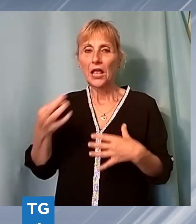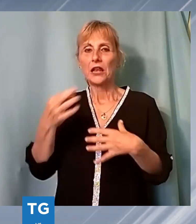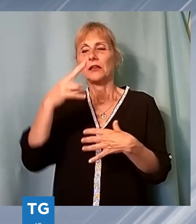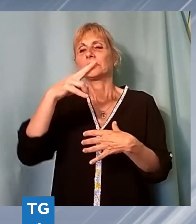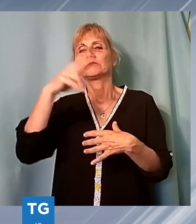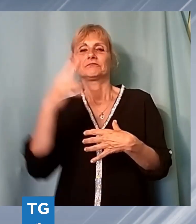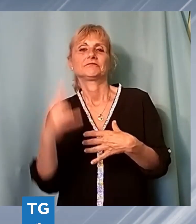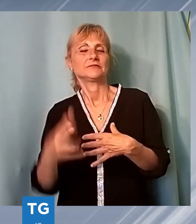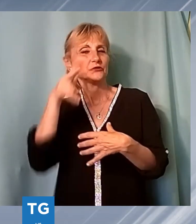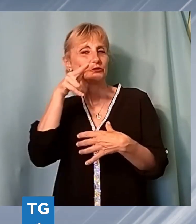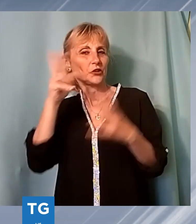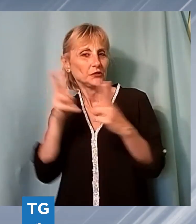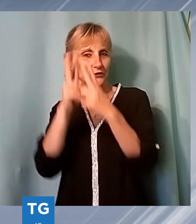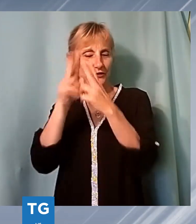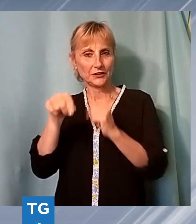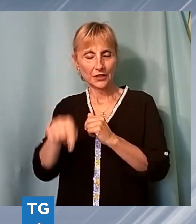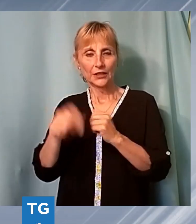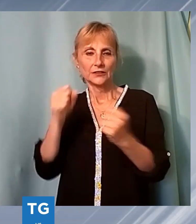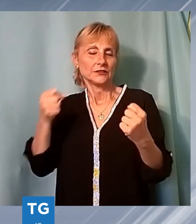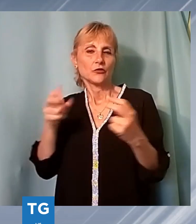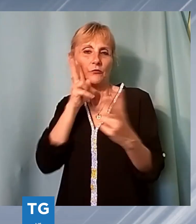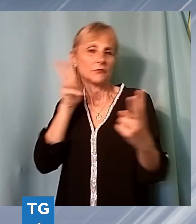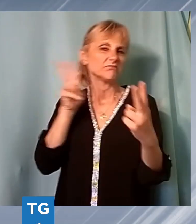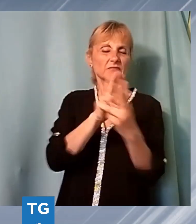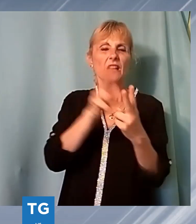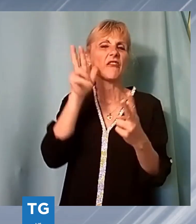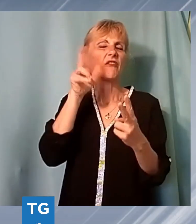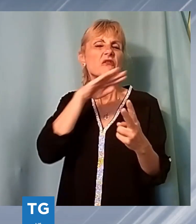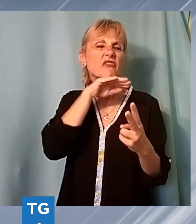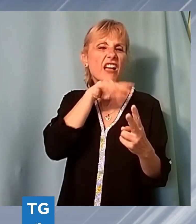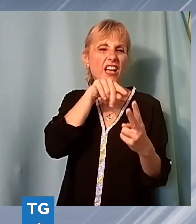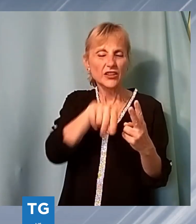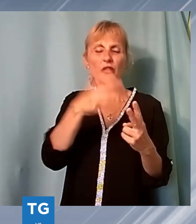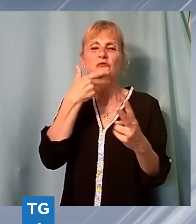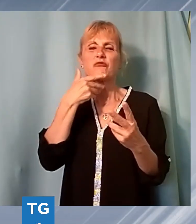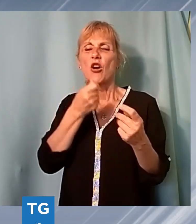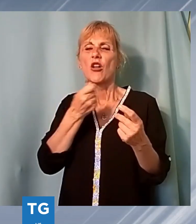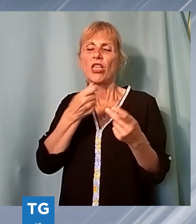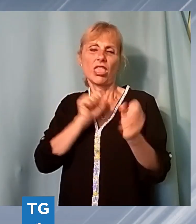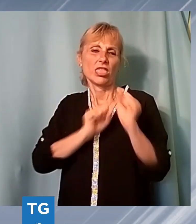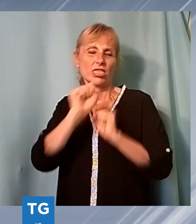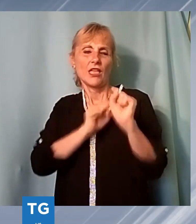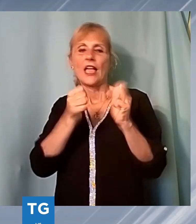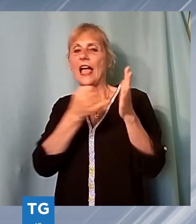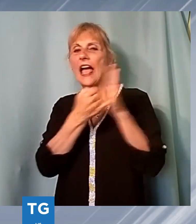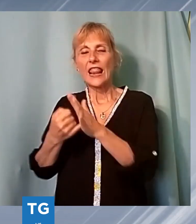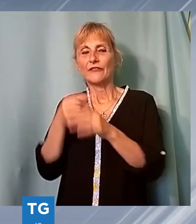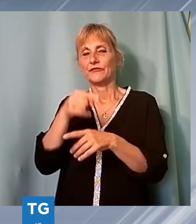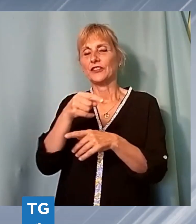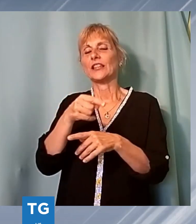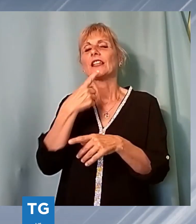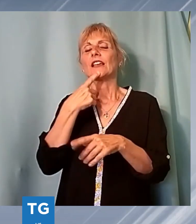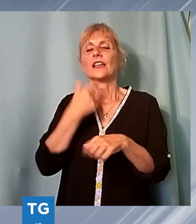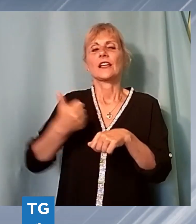vecchio pazzo che non ha nessuna intenzione di cedere ai dollari texani. Alla fine, anche il boss si farà sedurre dalla strana